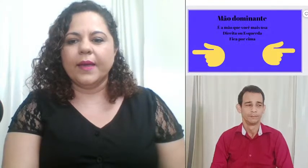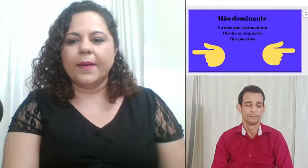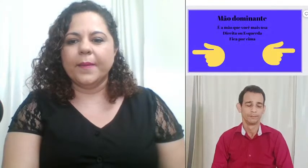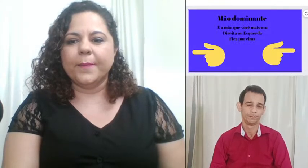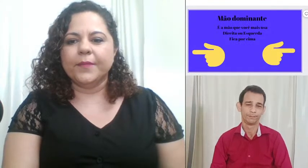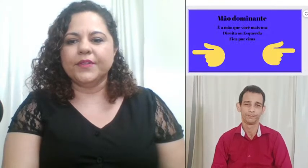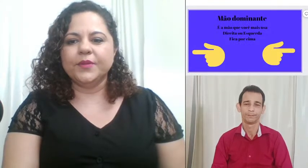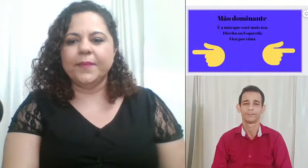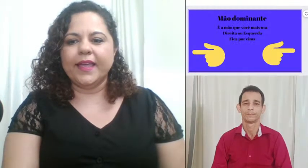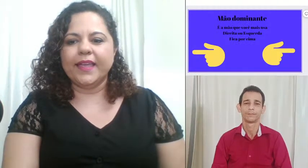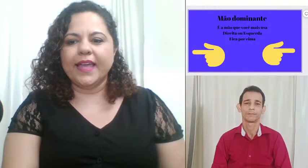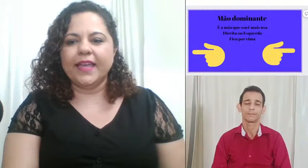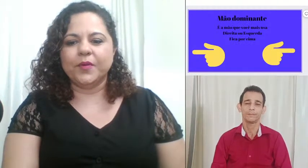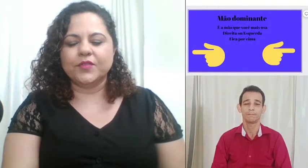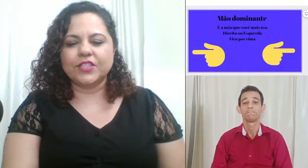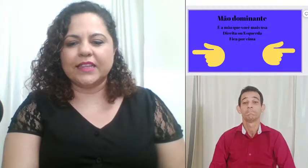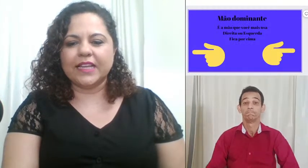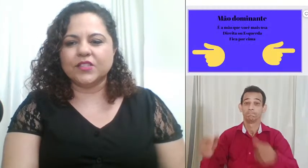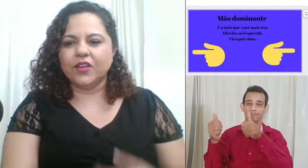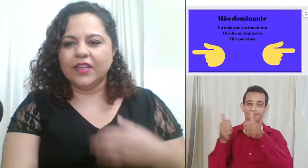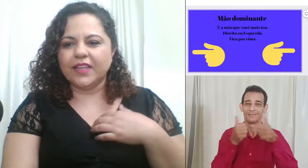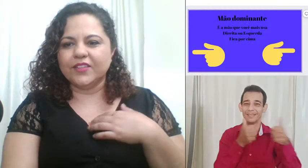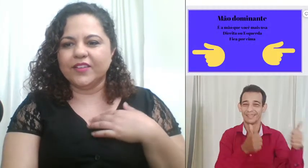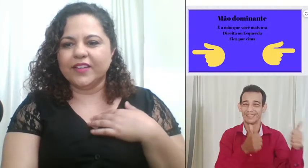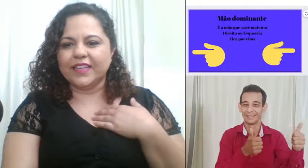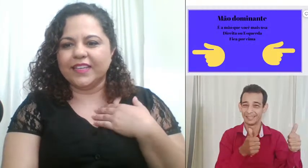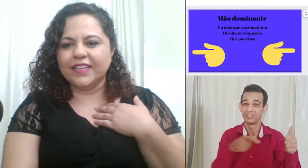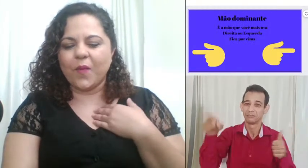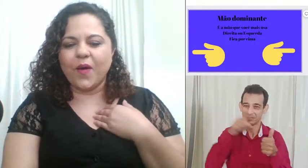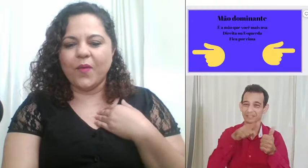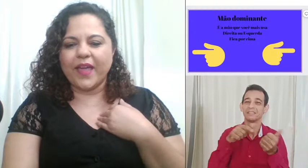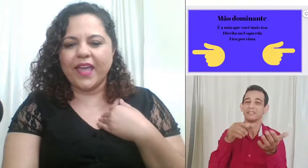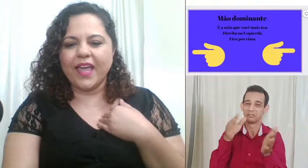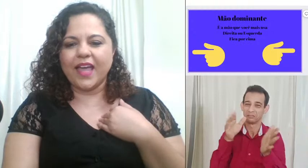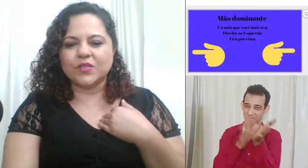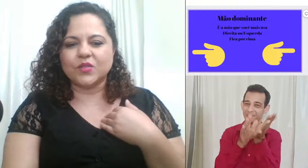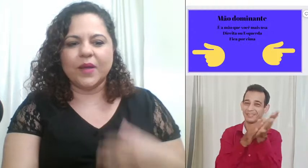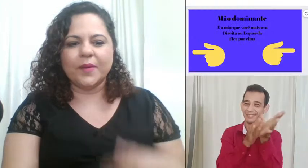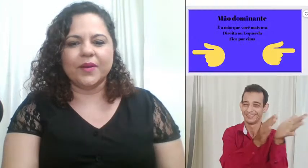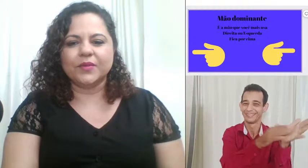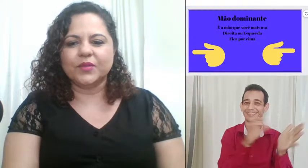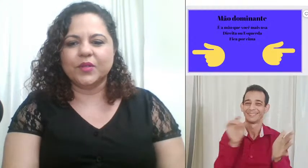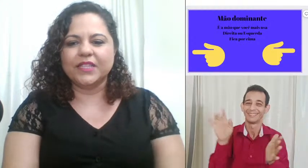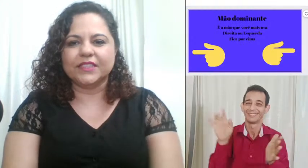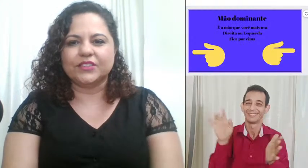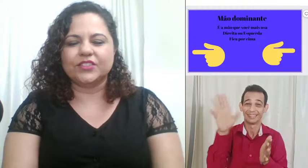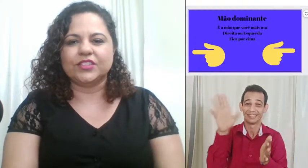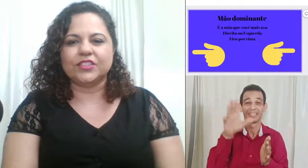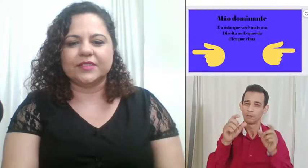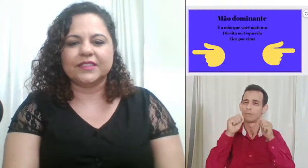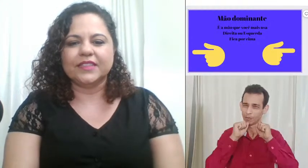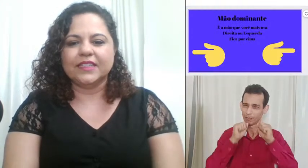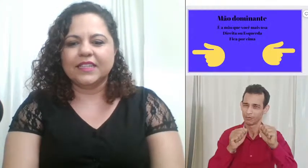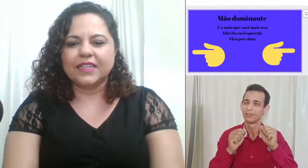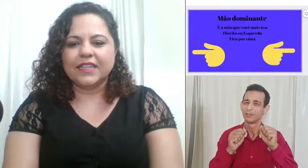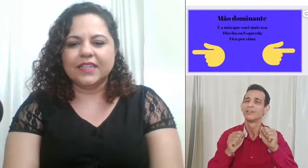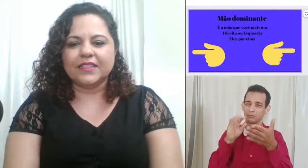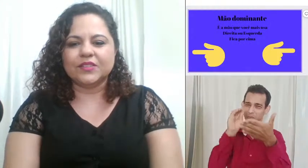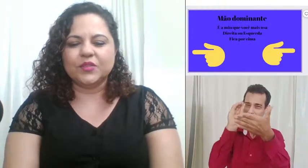muito bem aí o povo já está escolhendo aí qual é a sua mão dominante isso